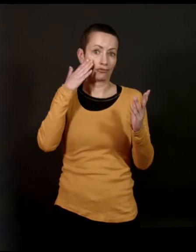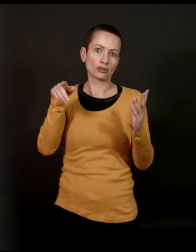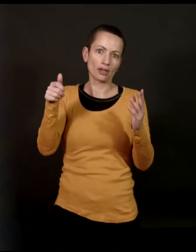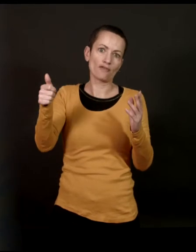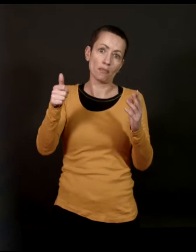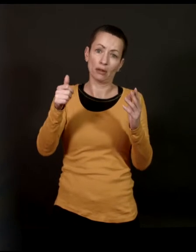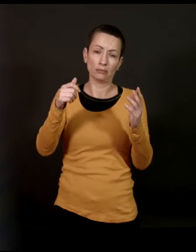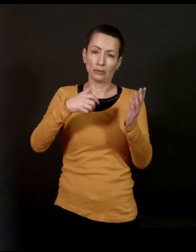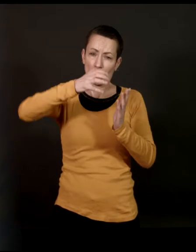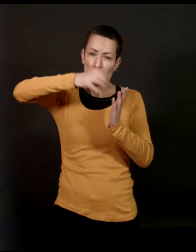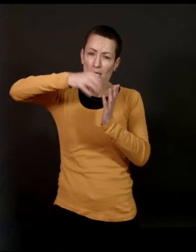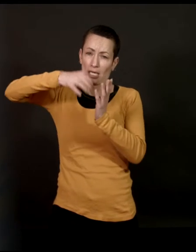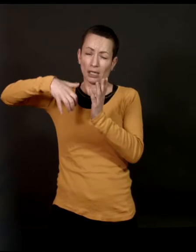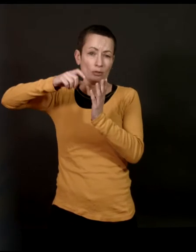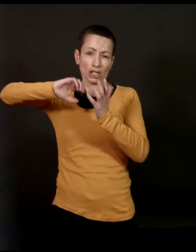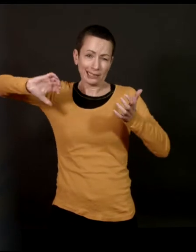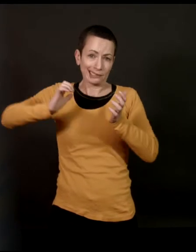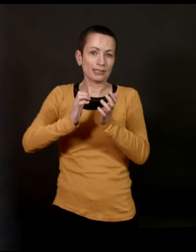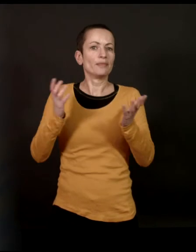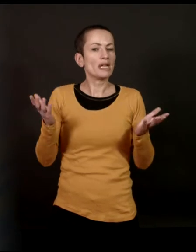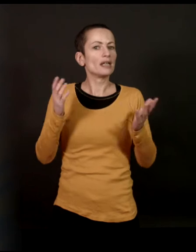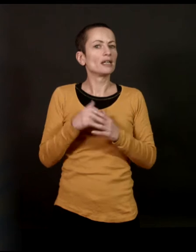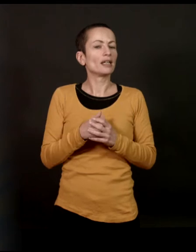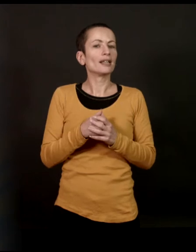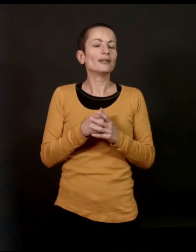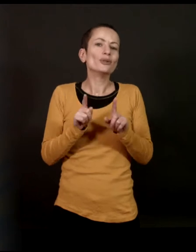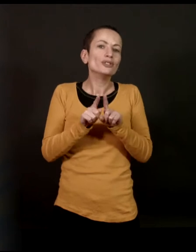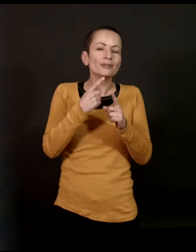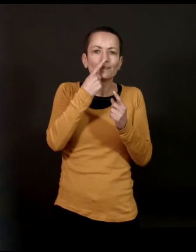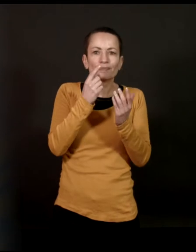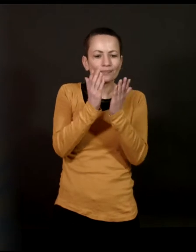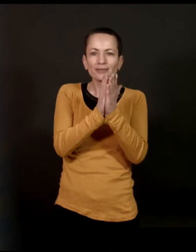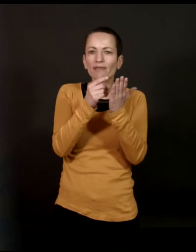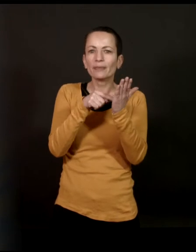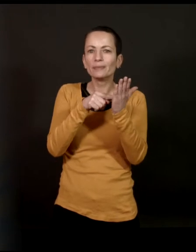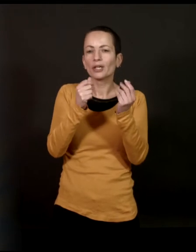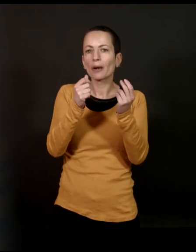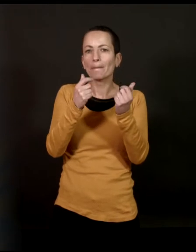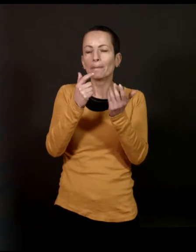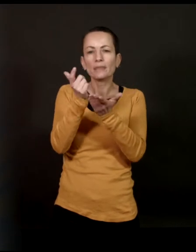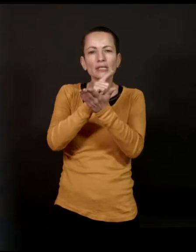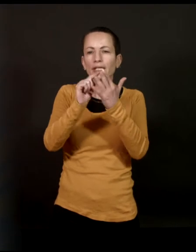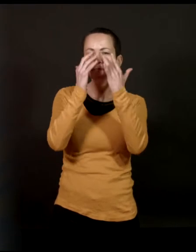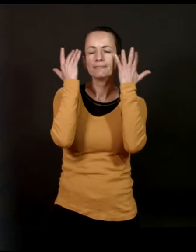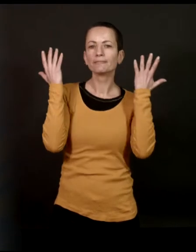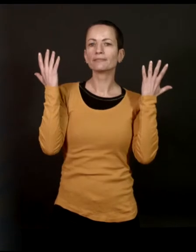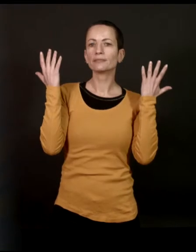je sais que vous en aviez des pages et des pages et que vous avez réduit. Mais en même temps, on est vraiment porté par un flot littéraire.